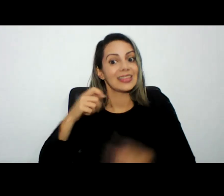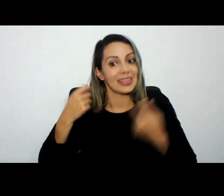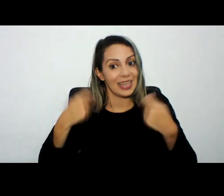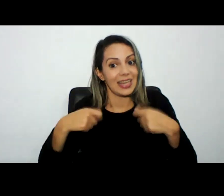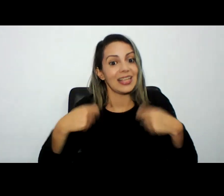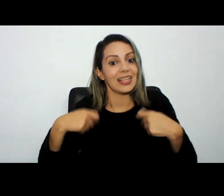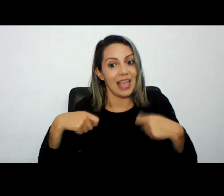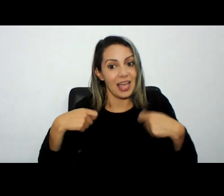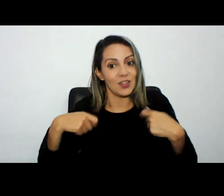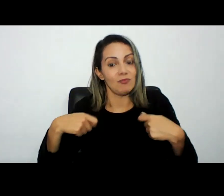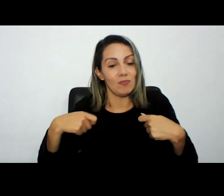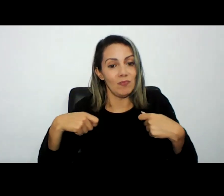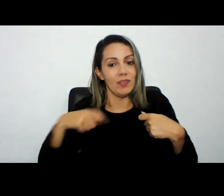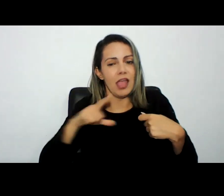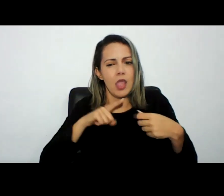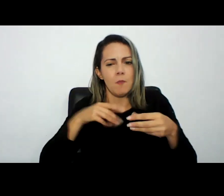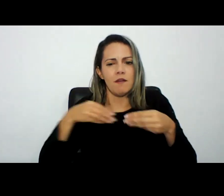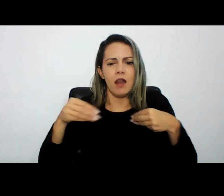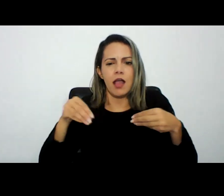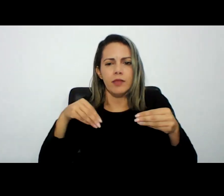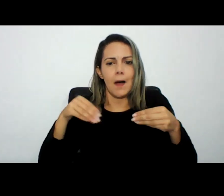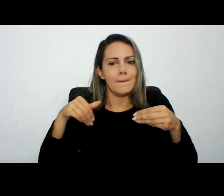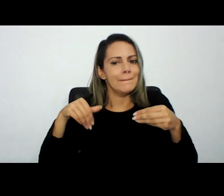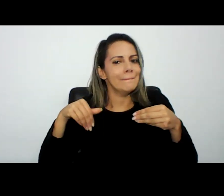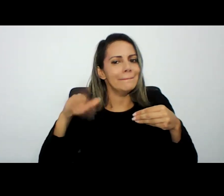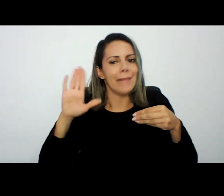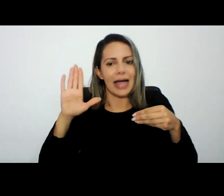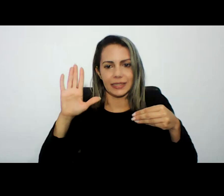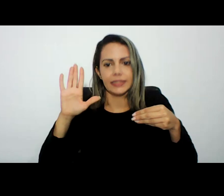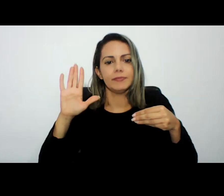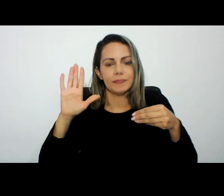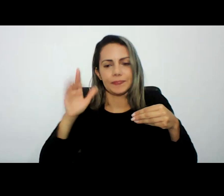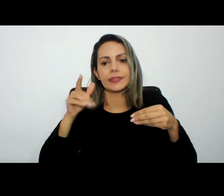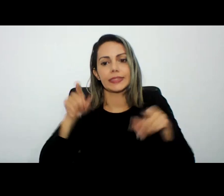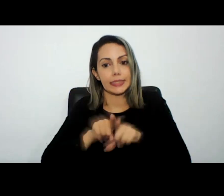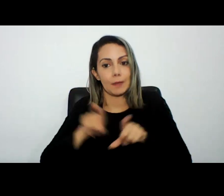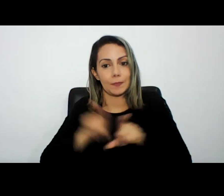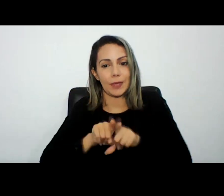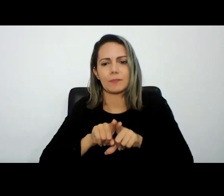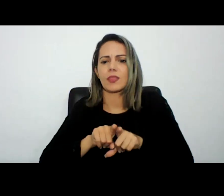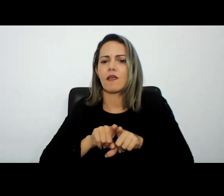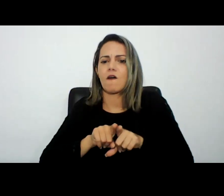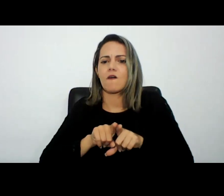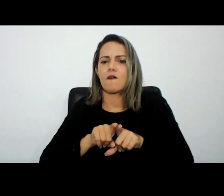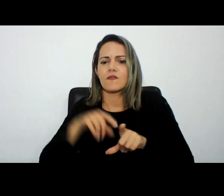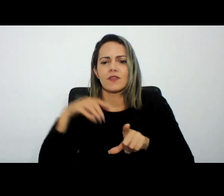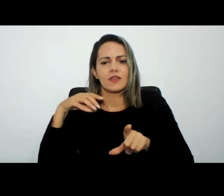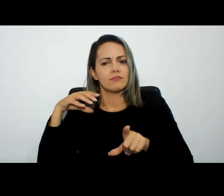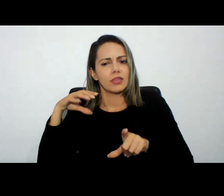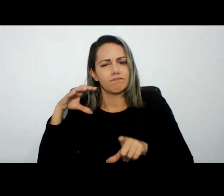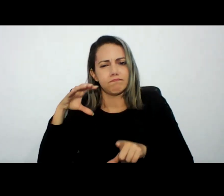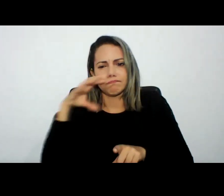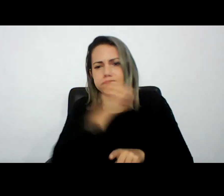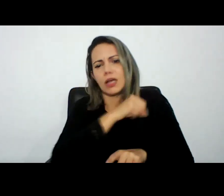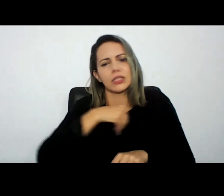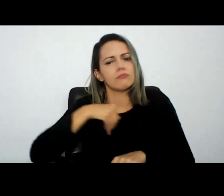haver uma flexibilização maior e uma modernidade maior uma velocidade maior naquilo que a gente pode